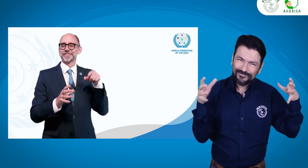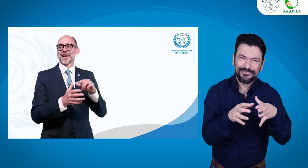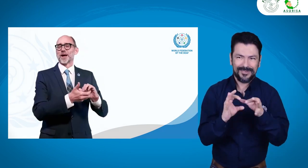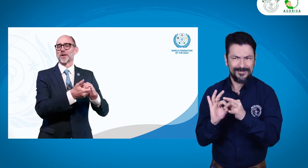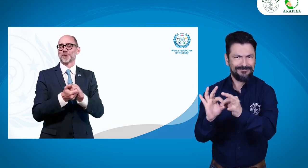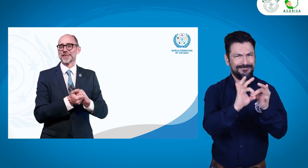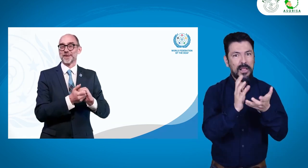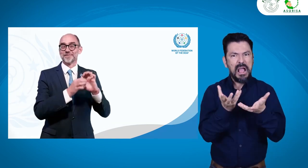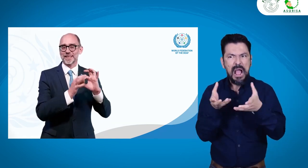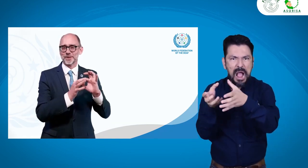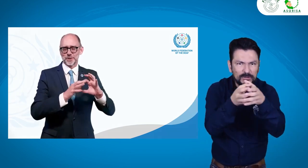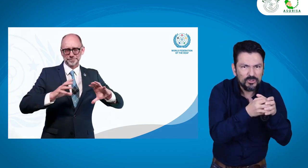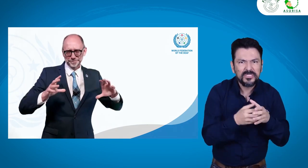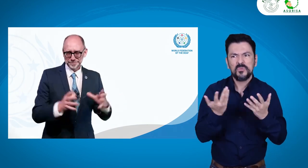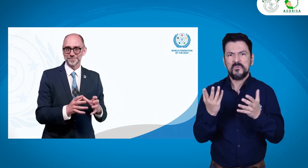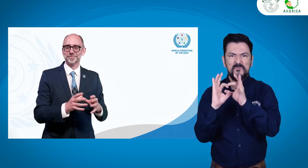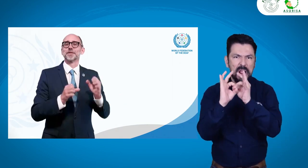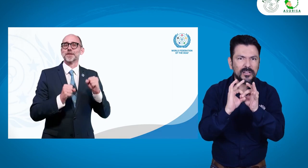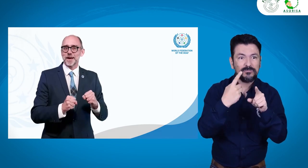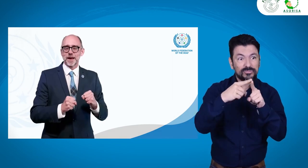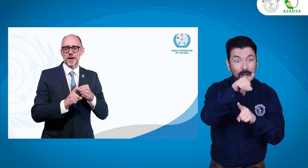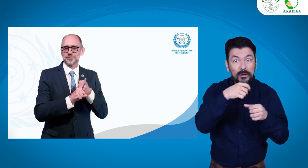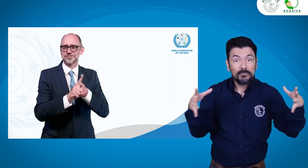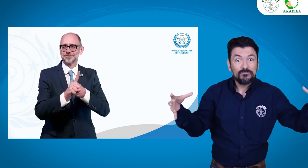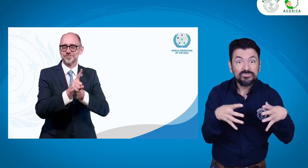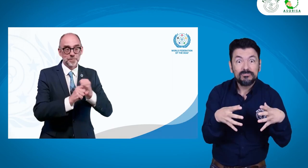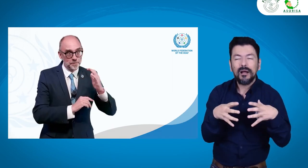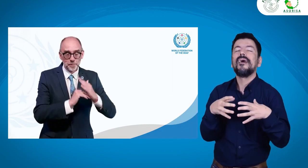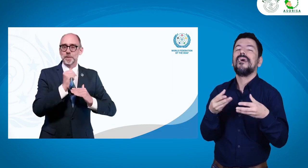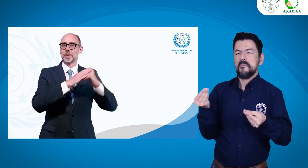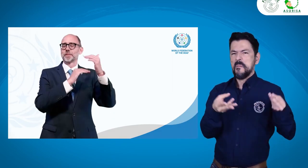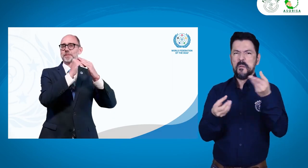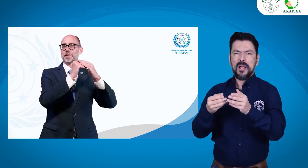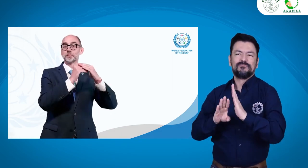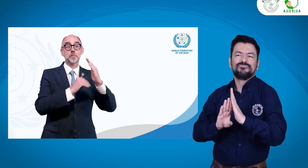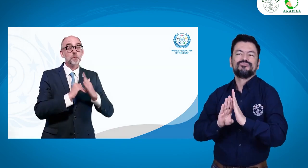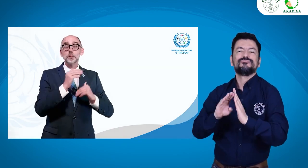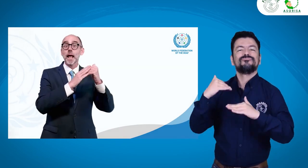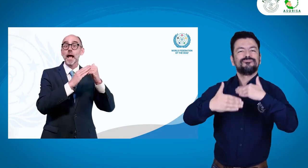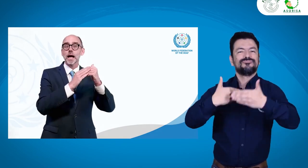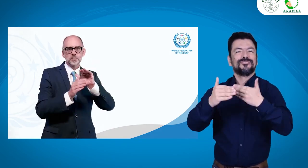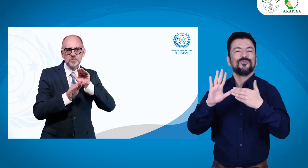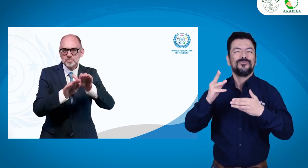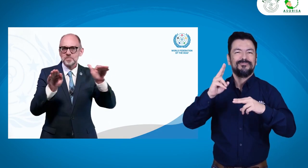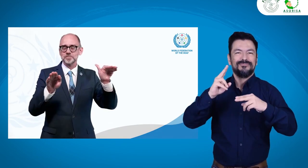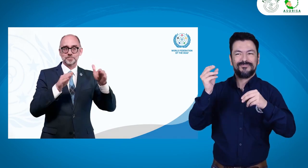damos cuenta que este trabajo no se hace individual. Debe hacerse a través del movimiento asociativo, como lo hace FENASCOL.